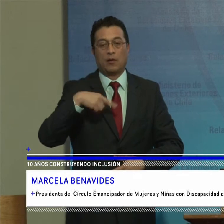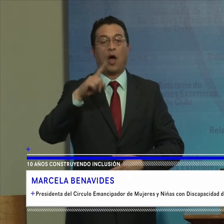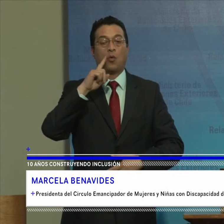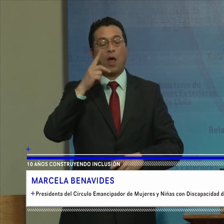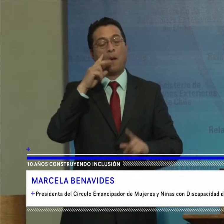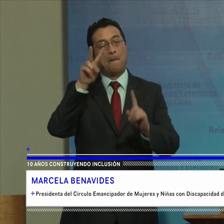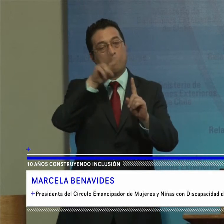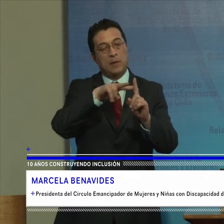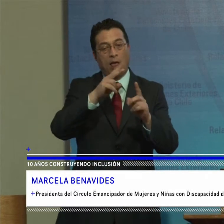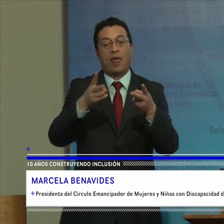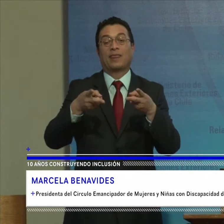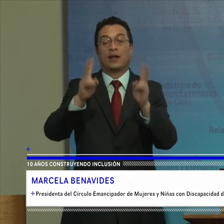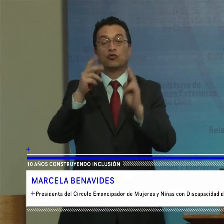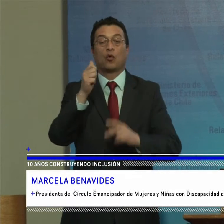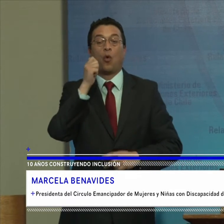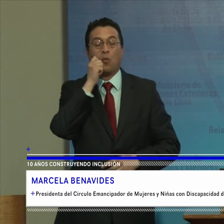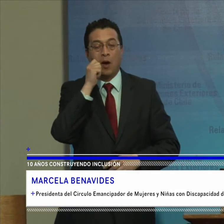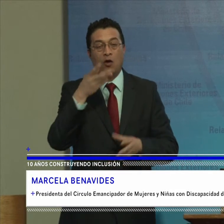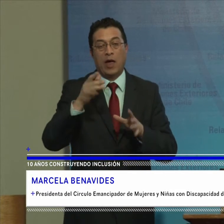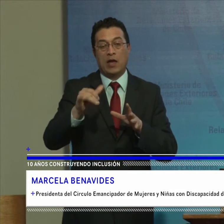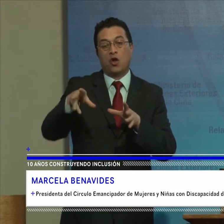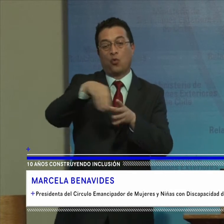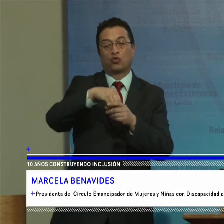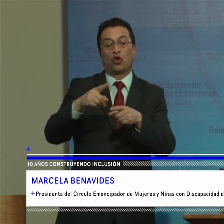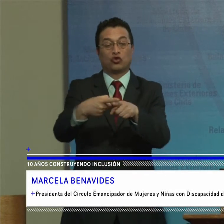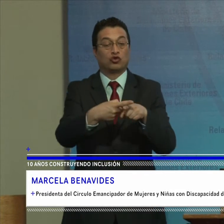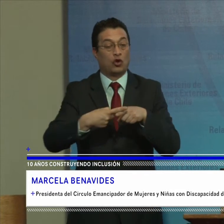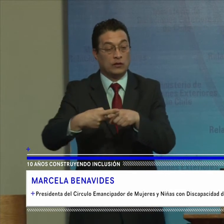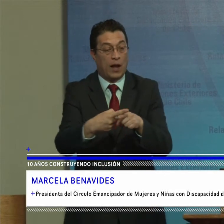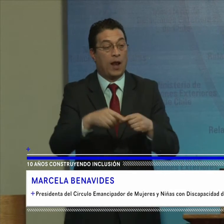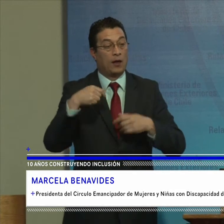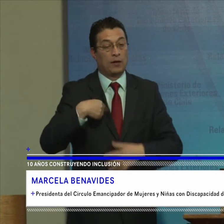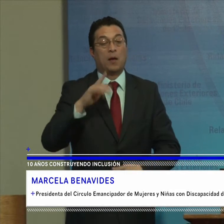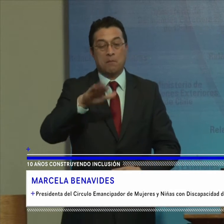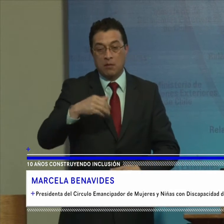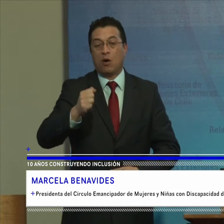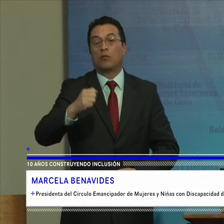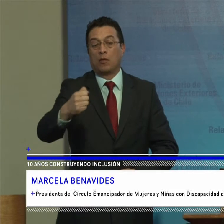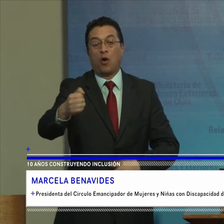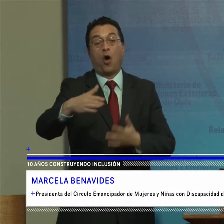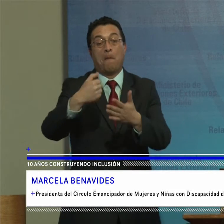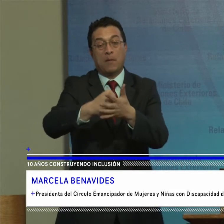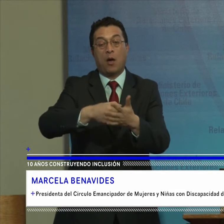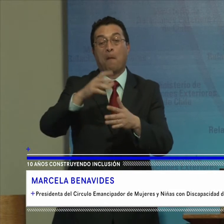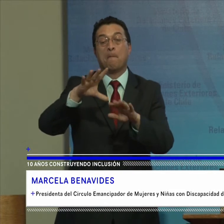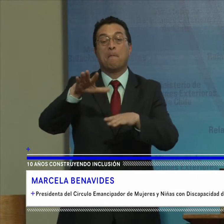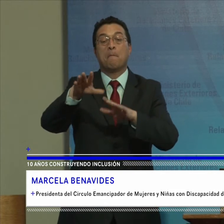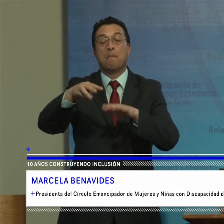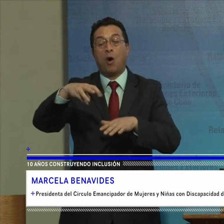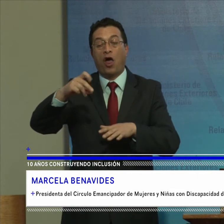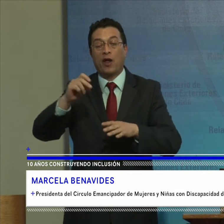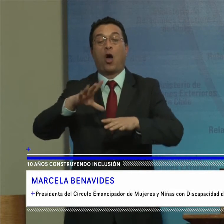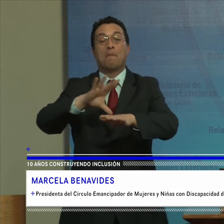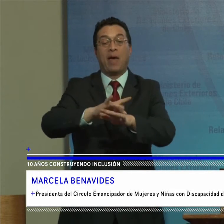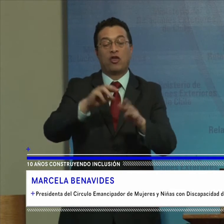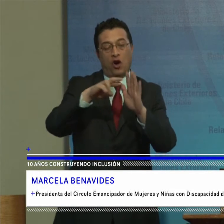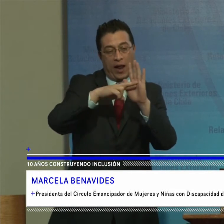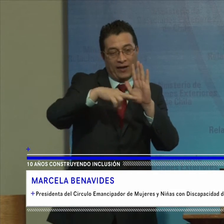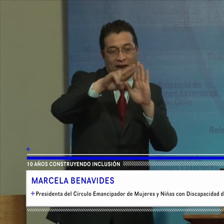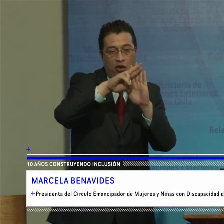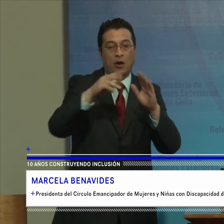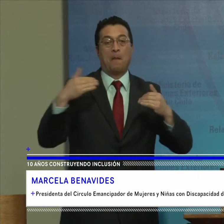una perspectiva De derechos humanos E inclusión social Persisten modelos Médicos Dominantes Rehabilitador